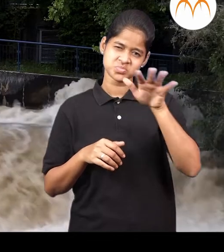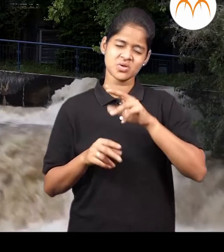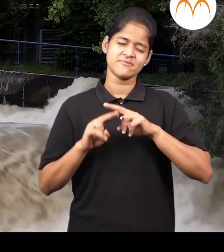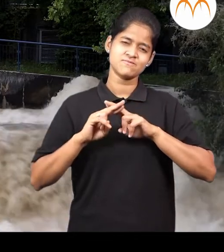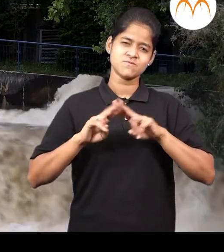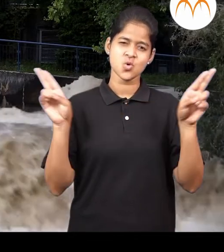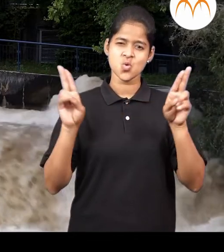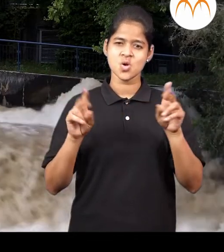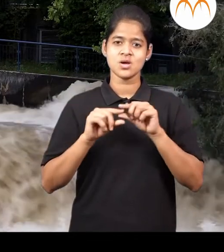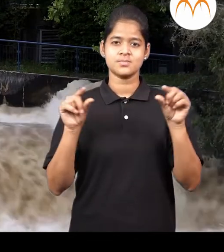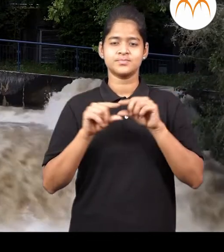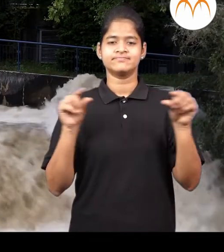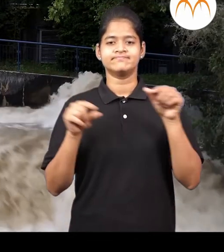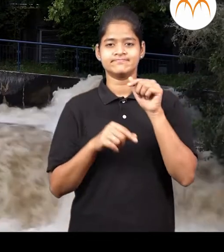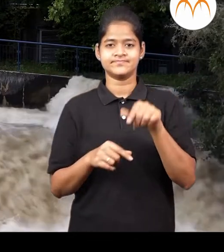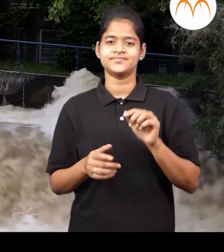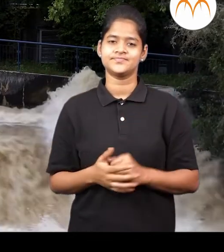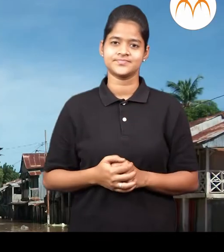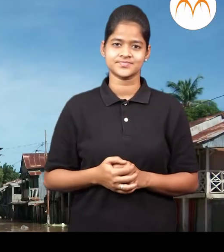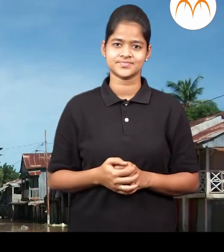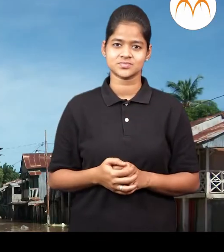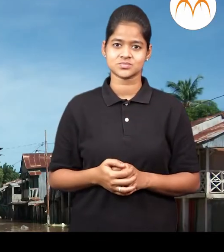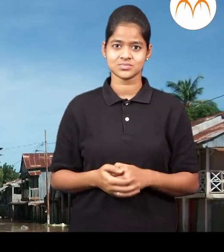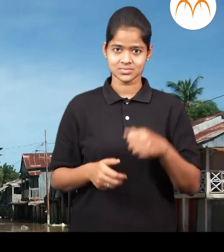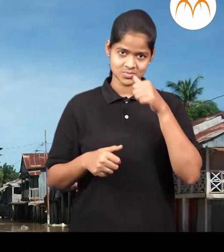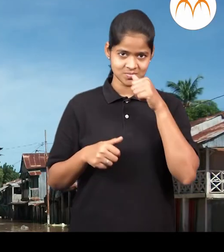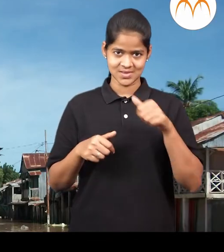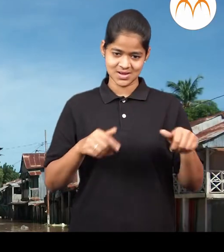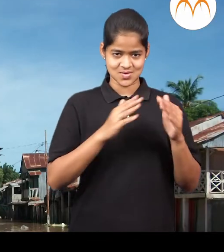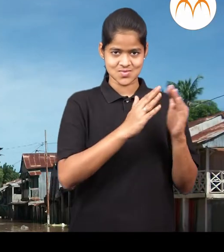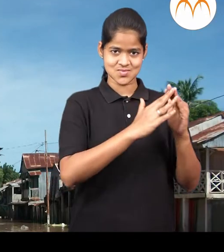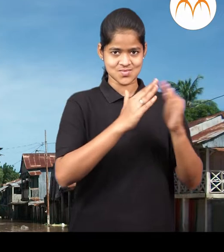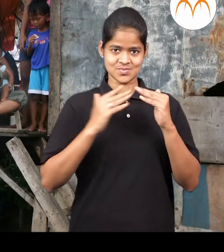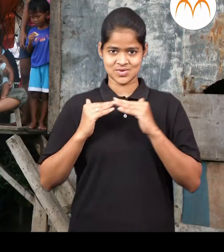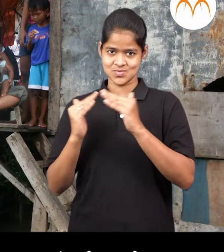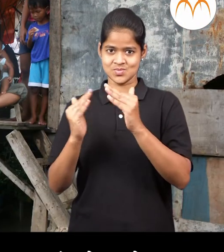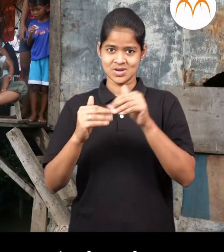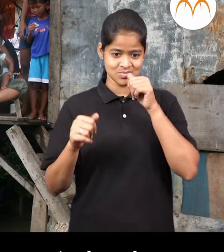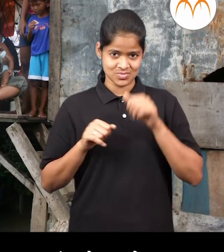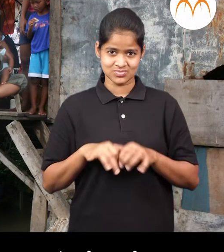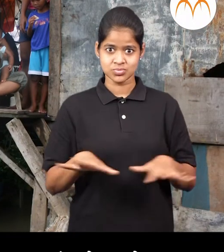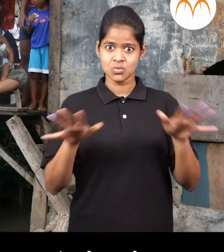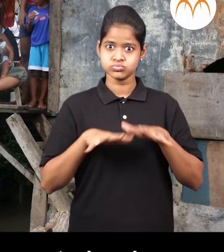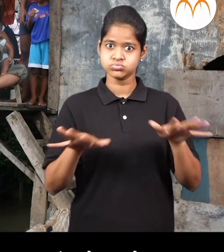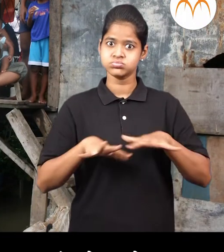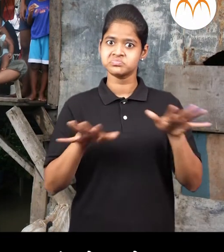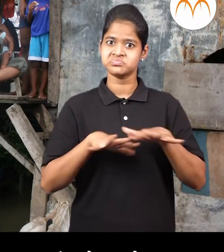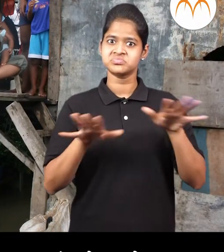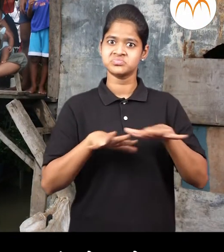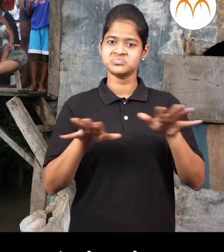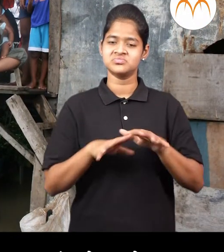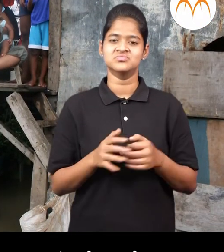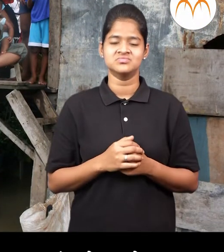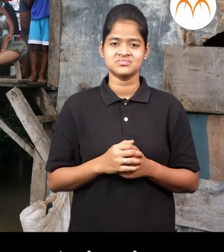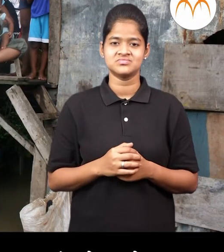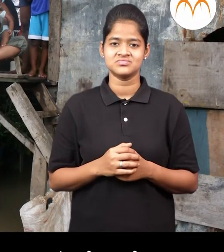पूर याने असे मंटाथ नदीचा पूराचे पाणी वस्तीत नदीजवल रहतासलेले लोकांचा